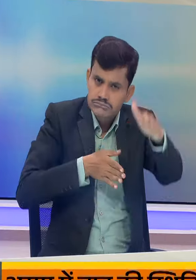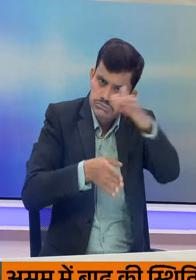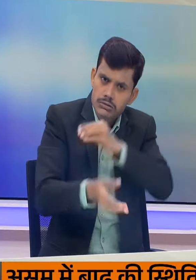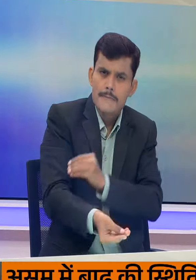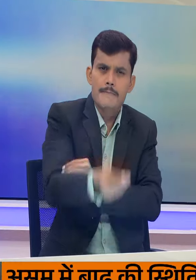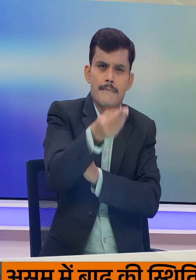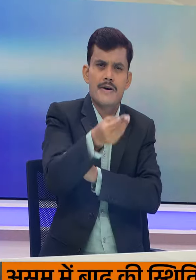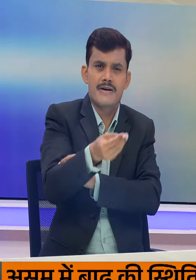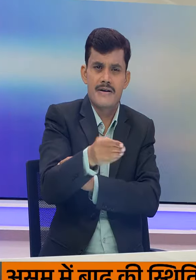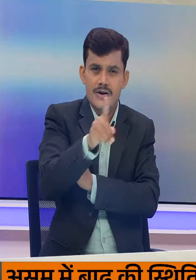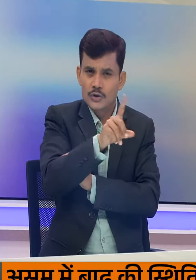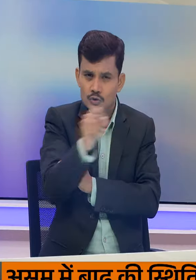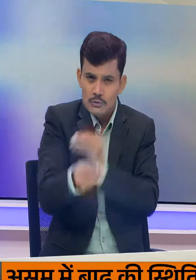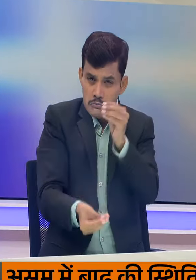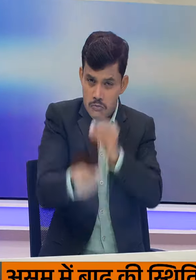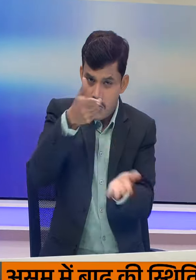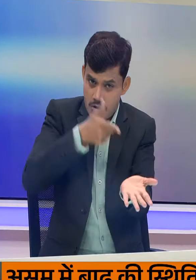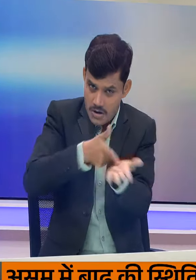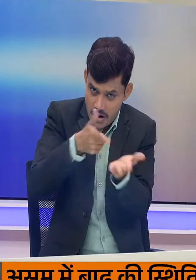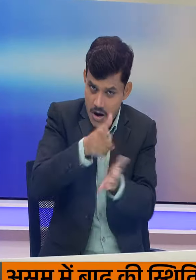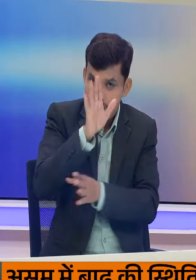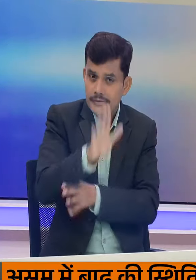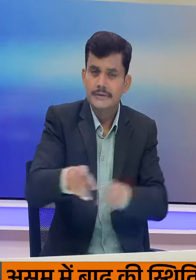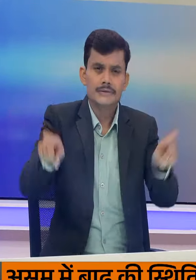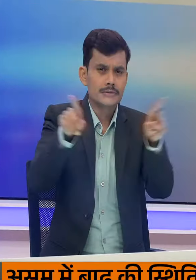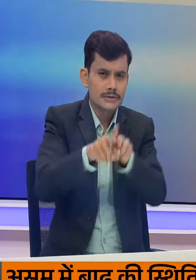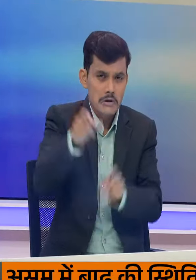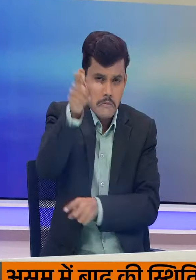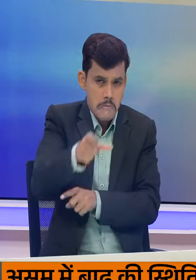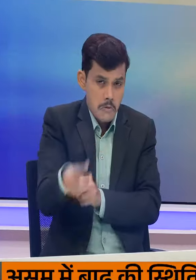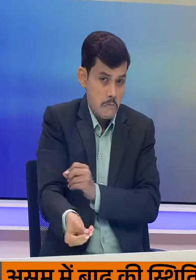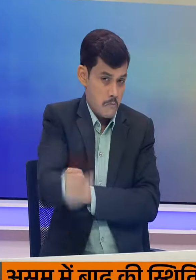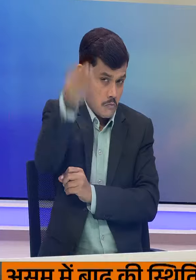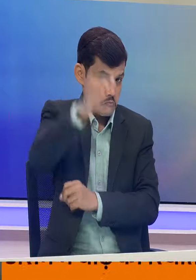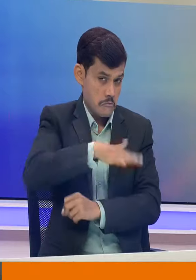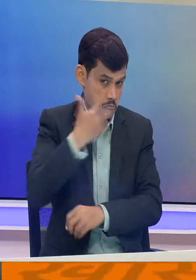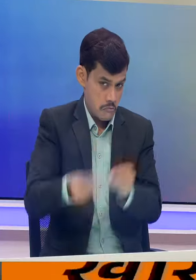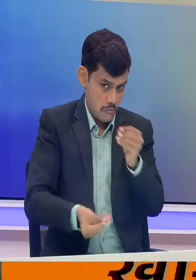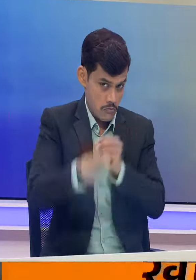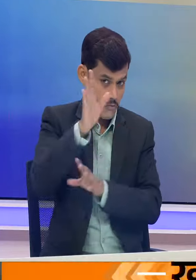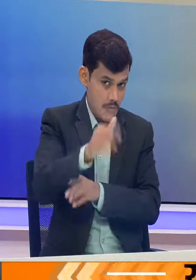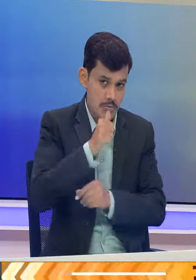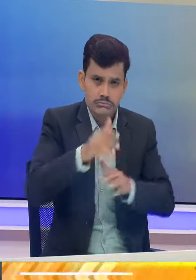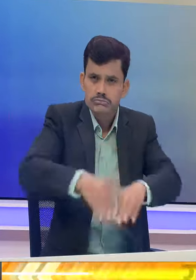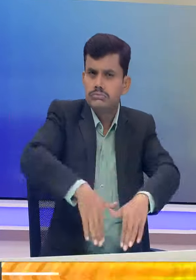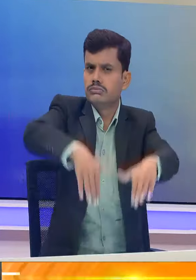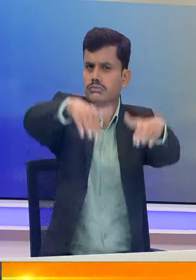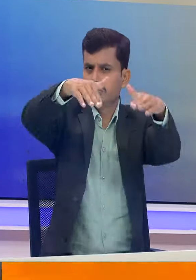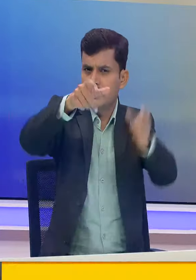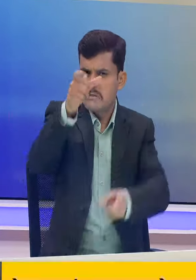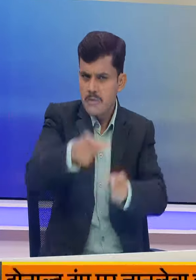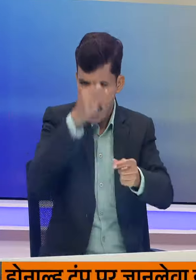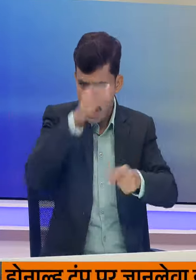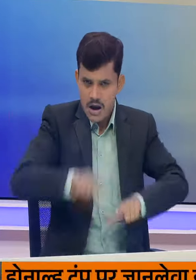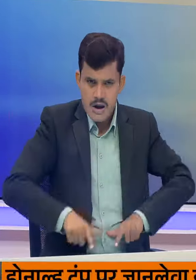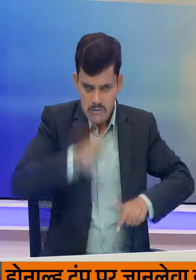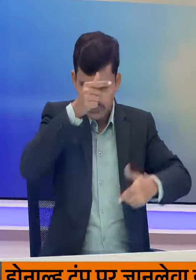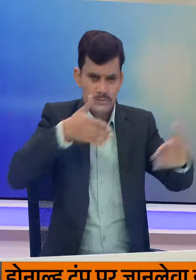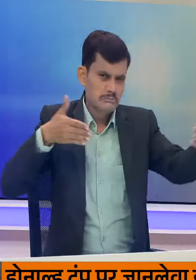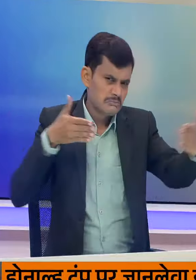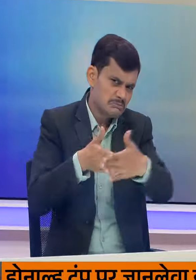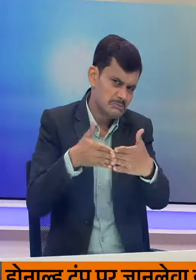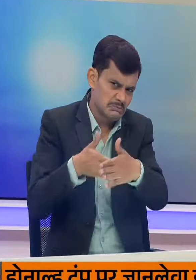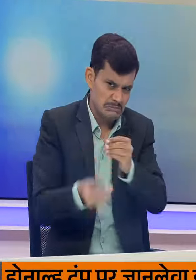सेंख्डों गाव बार की चपेट में हैं और कई लोगों की मौत भी हो चुकी है बार की बज़ा से लोगों को काफी परेशानियों का